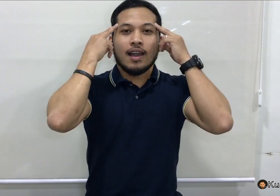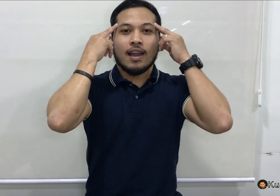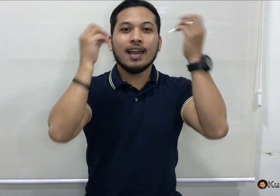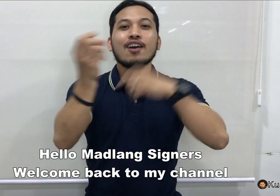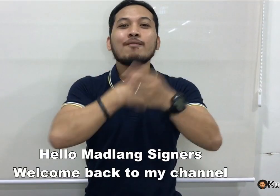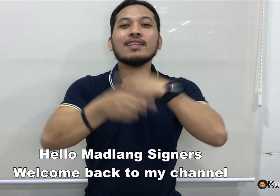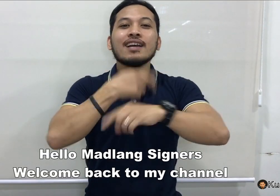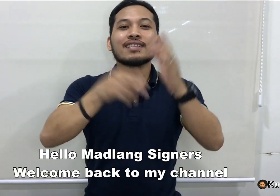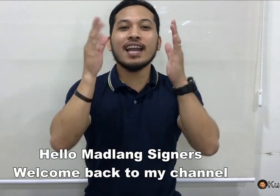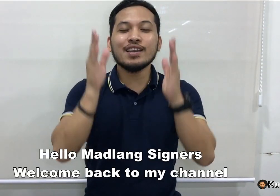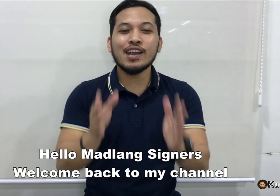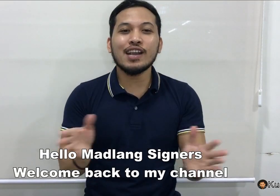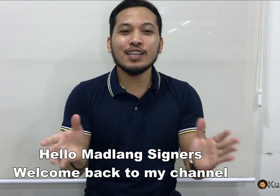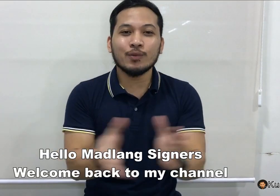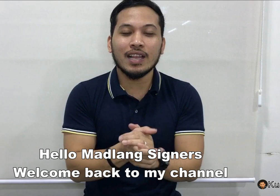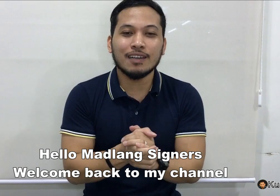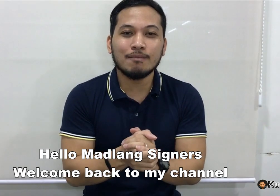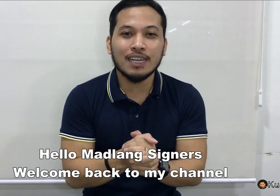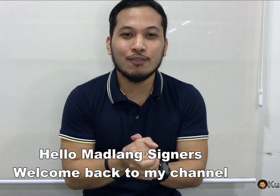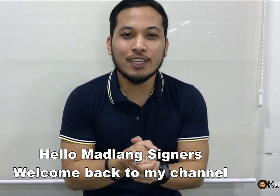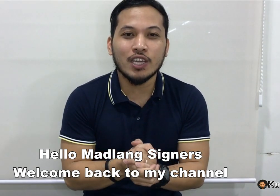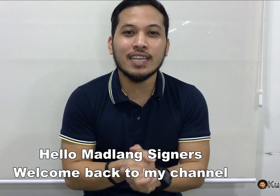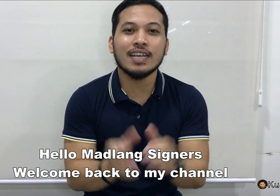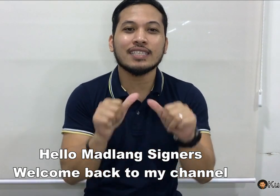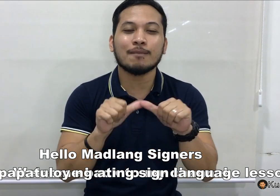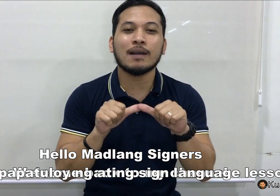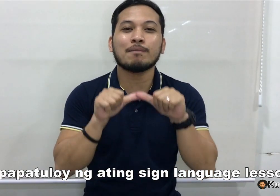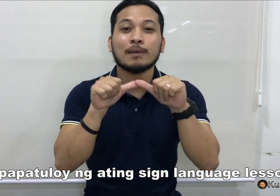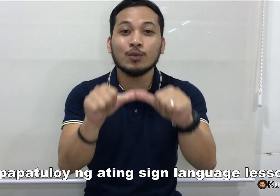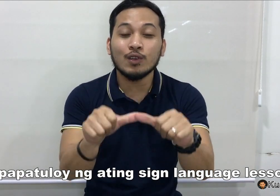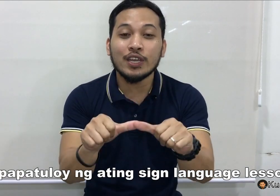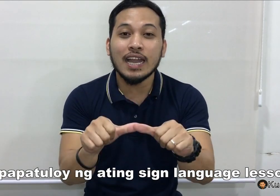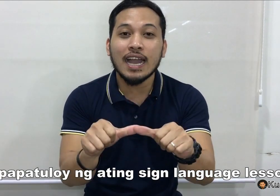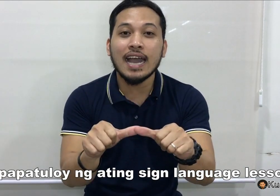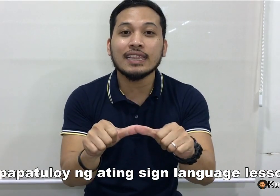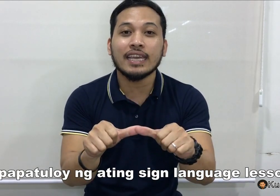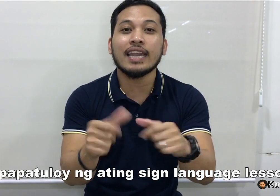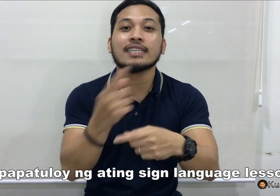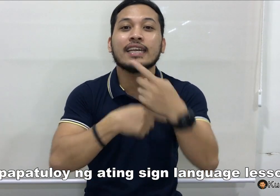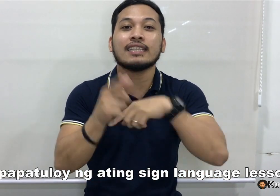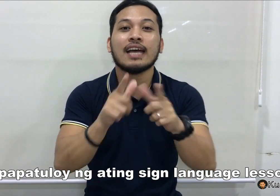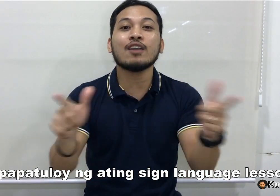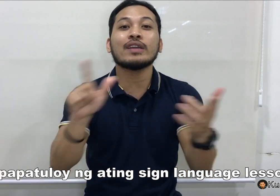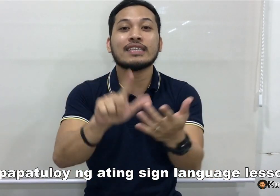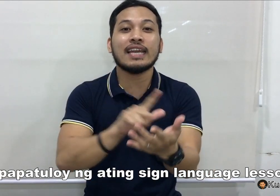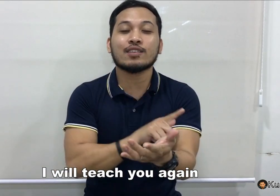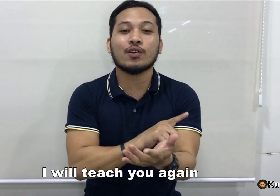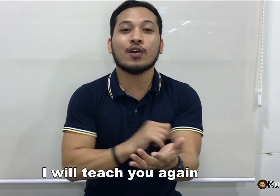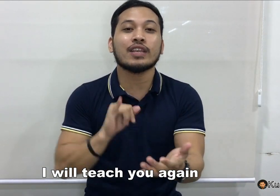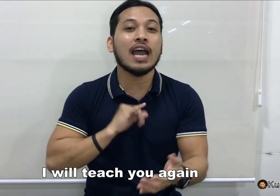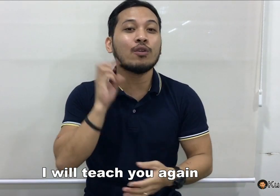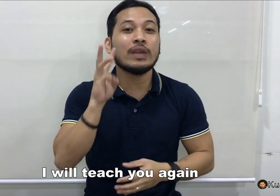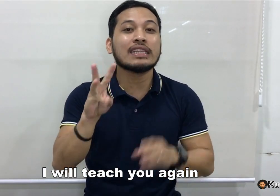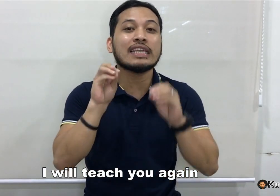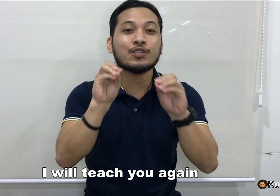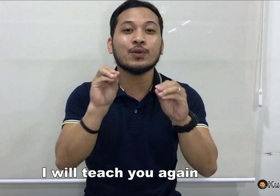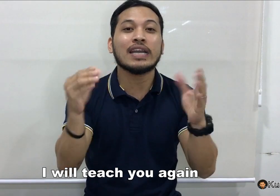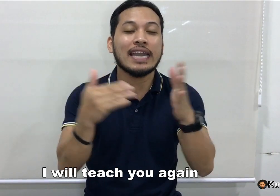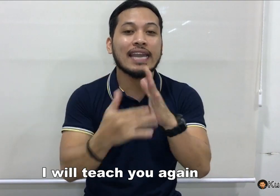Hello, Madlang Signers! Welcome back to my channel. Sa pagpapatuloy ng ating sign language lesson, I will teach you again